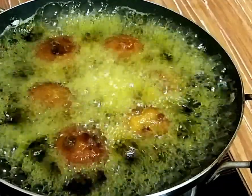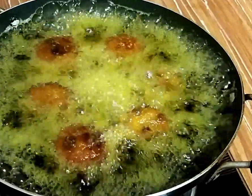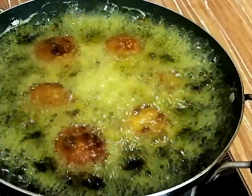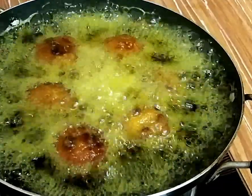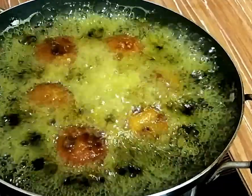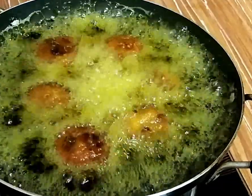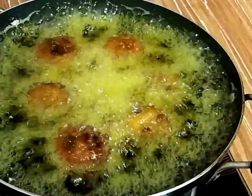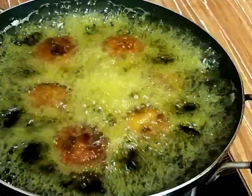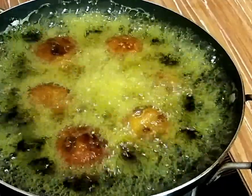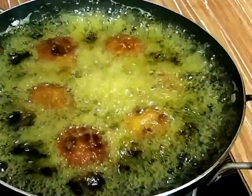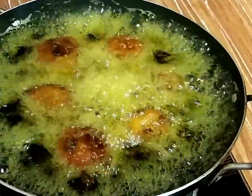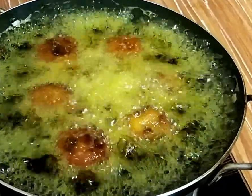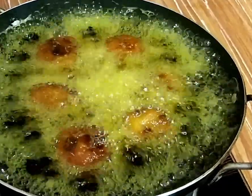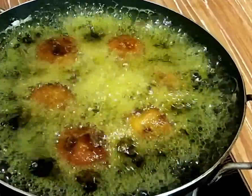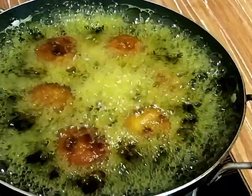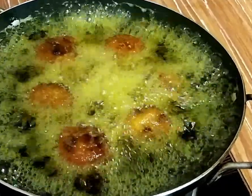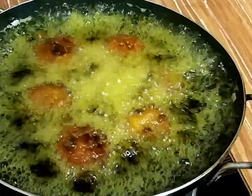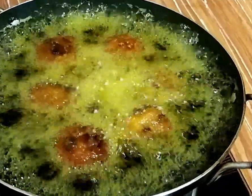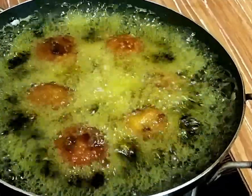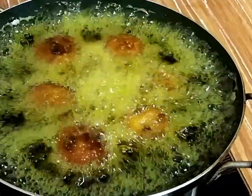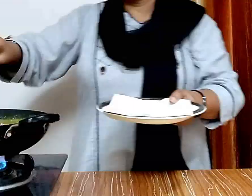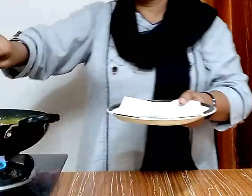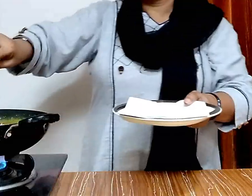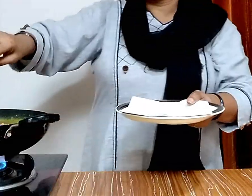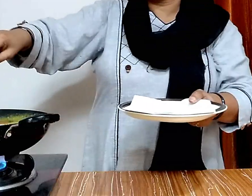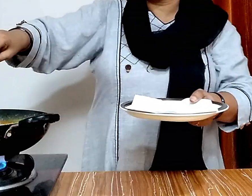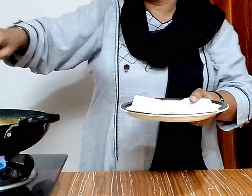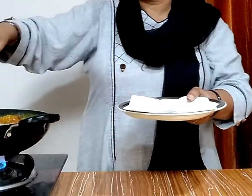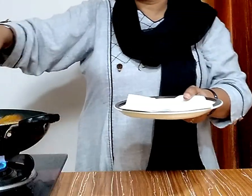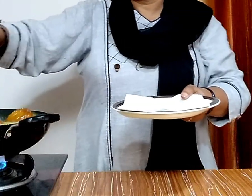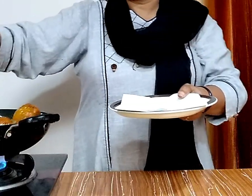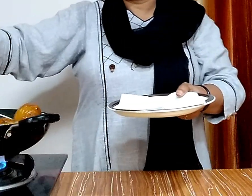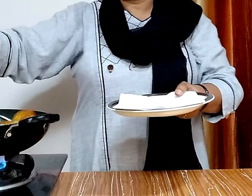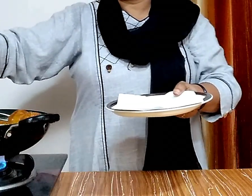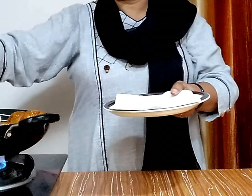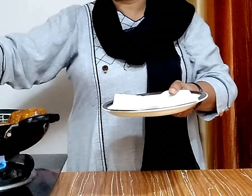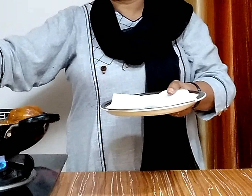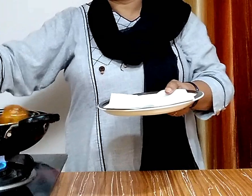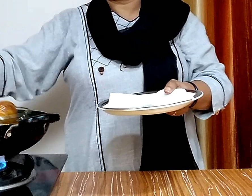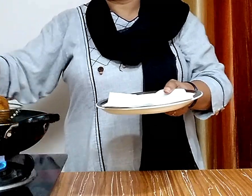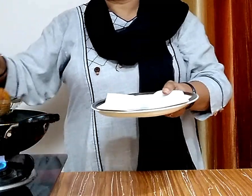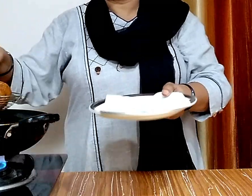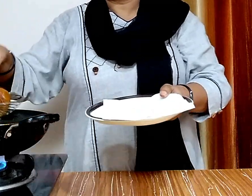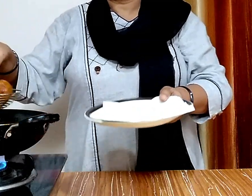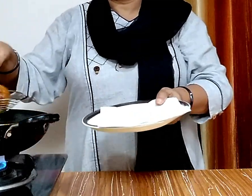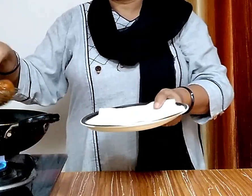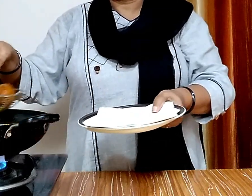पर अखें अब ब्रेड रोल फ्राय हो चुके हैं अब इन्हें एक प्लेट में निकाल लेंगे अब